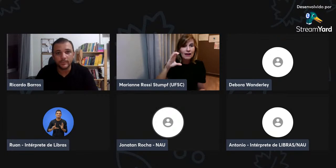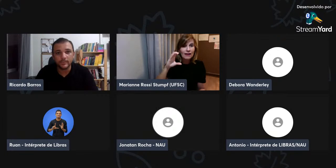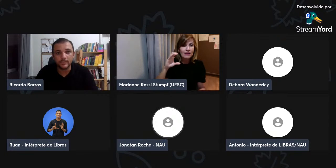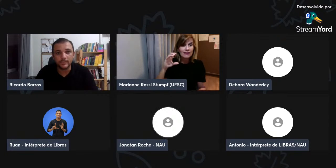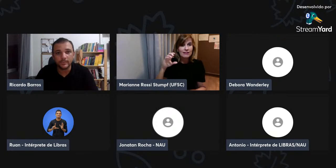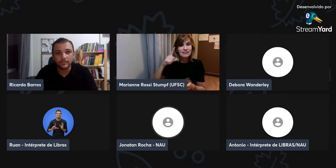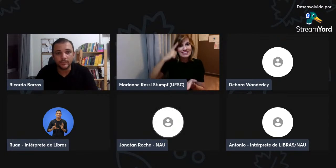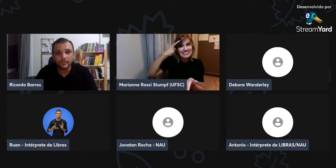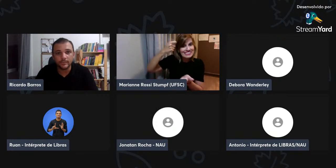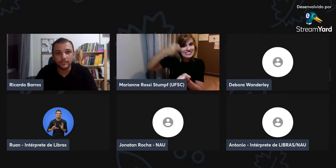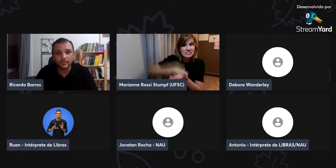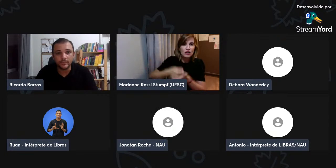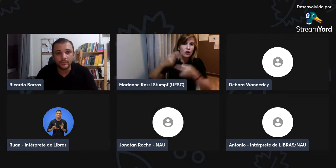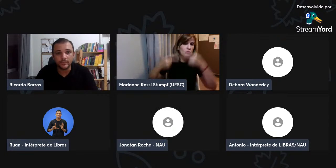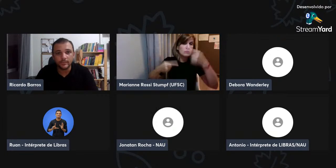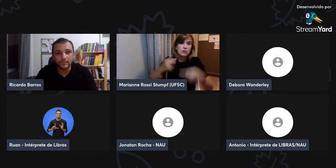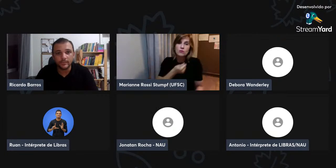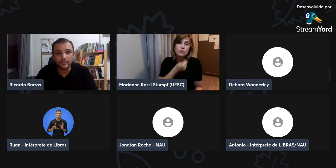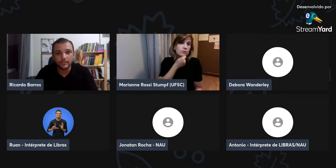importante incluir no currículo.